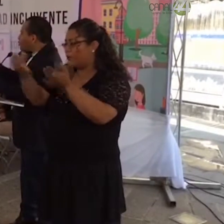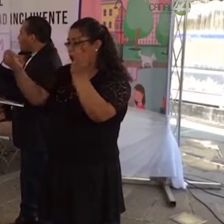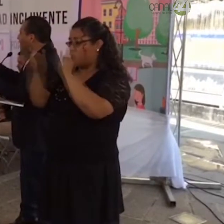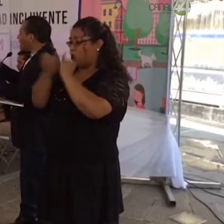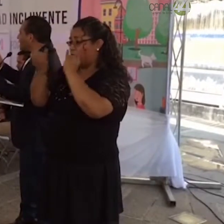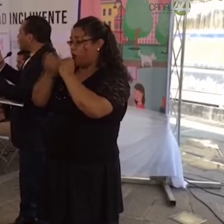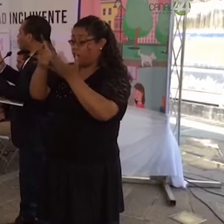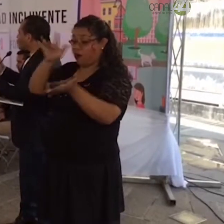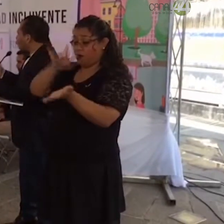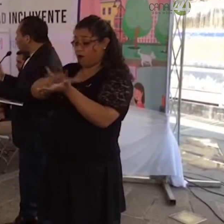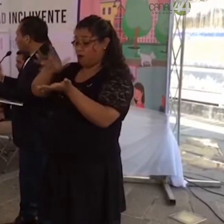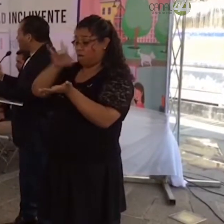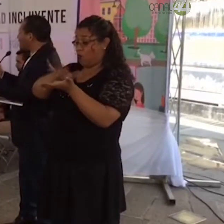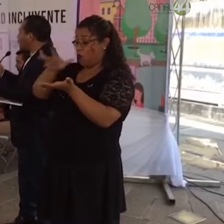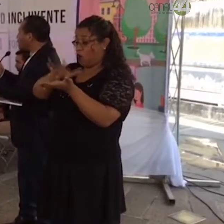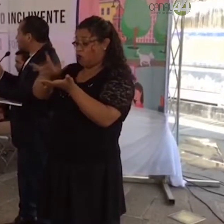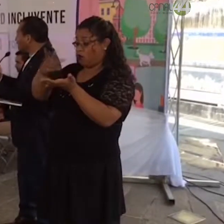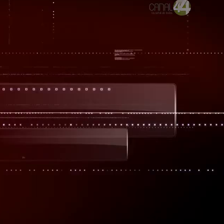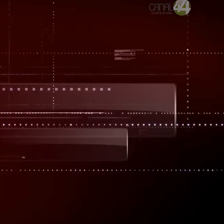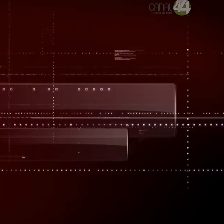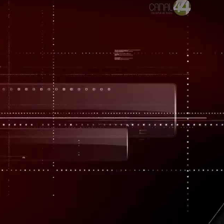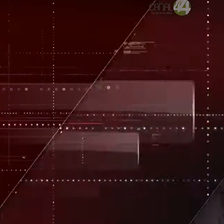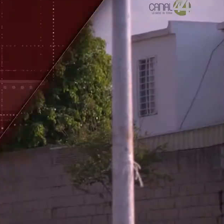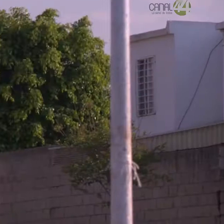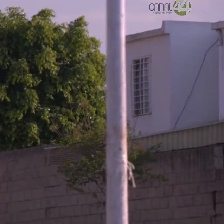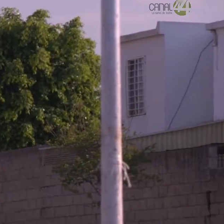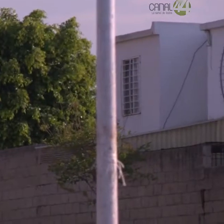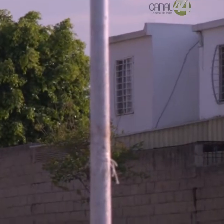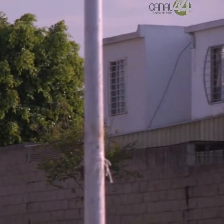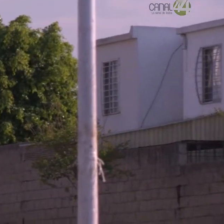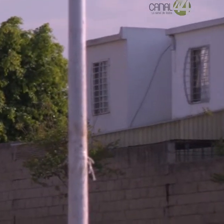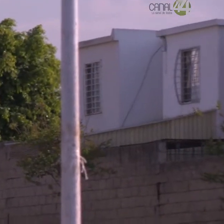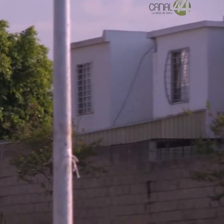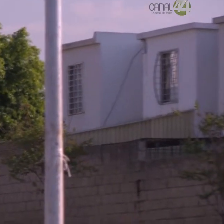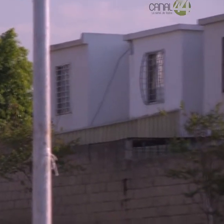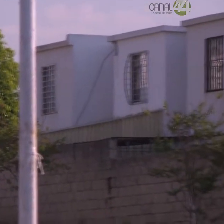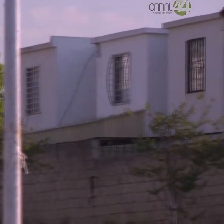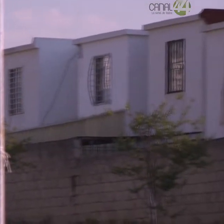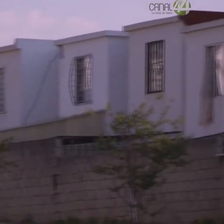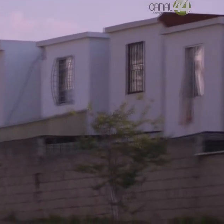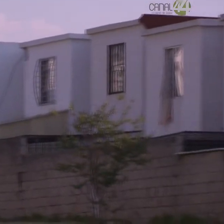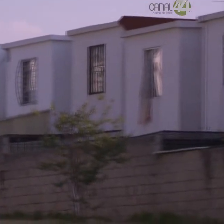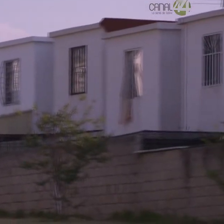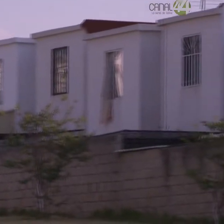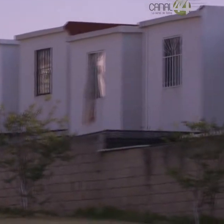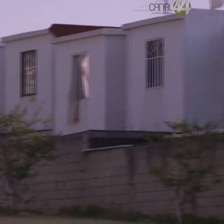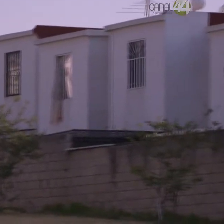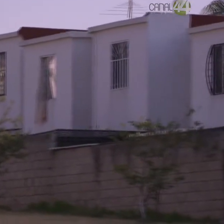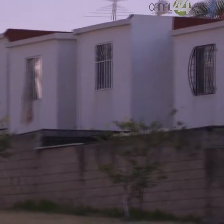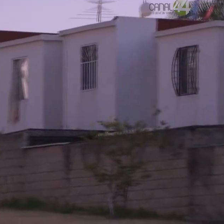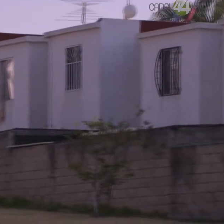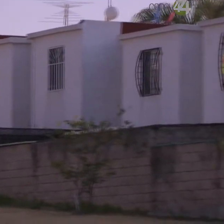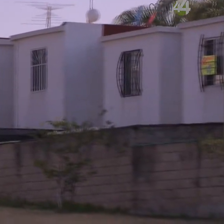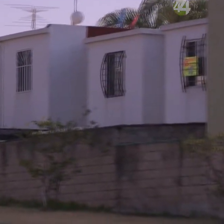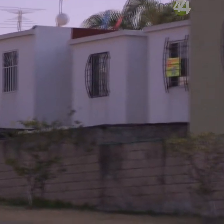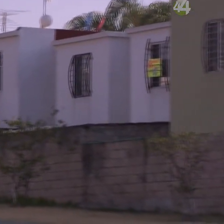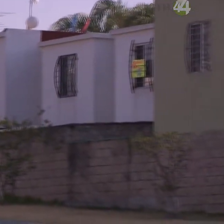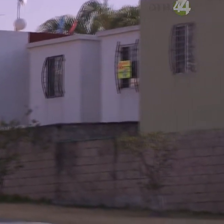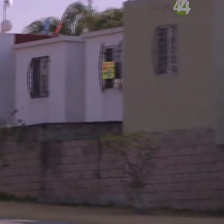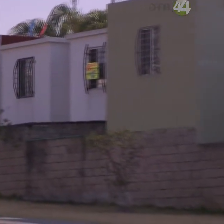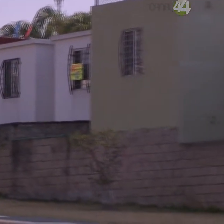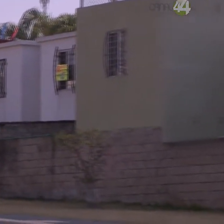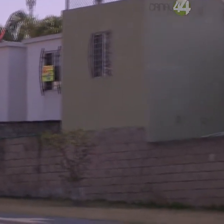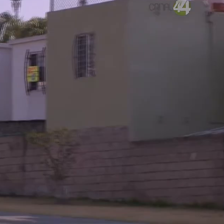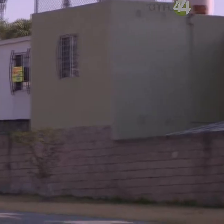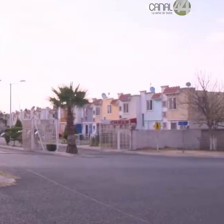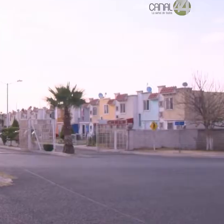el apoyo a quienes los cuidan y los guían. Almaguer dijo que en caso de llegar a la presidencia municipal de Guadalajara, implementará verificaciones